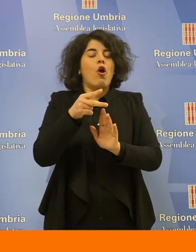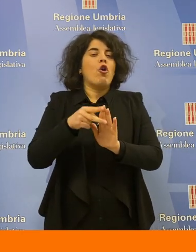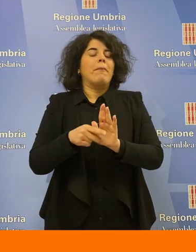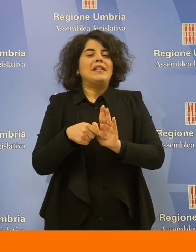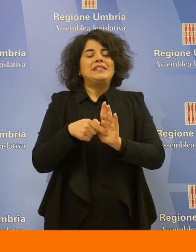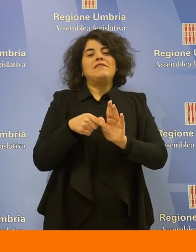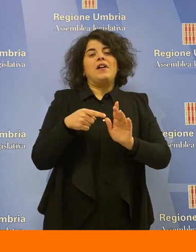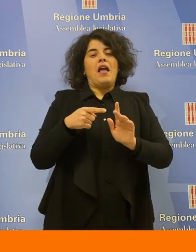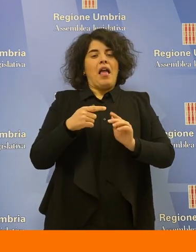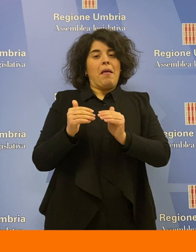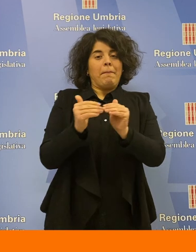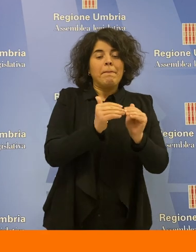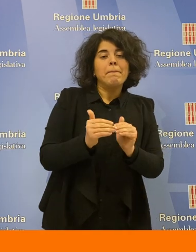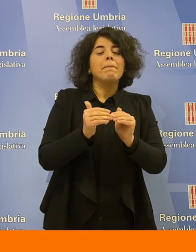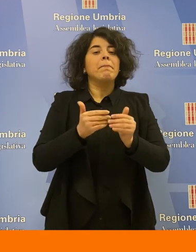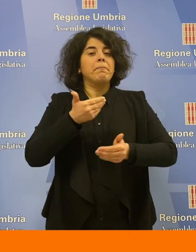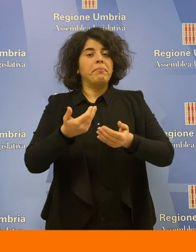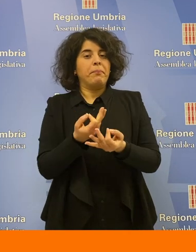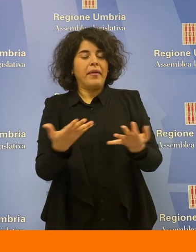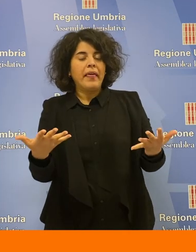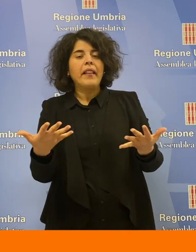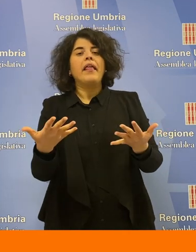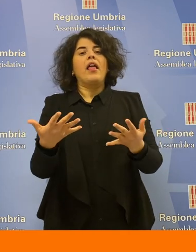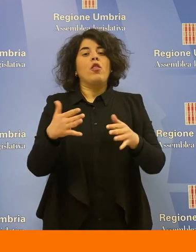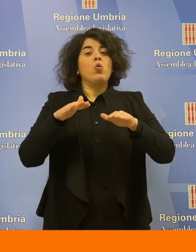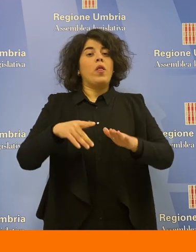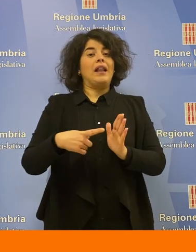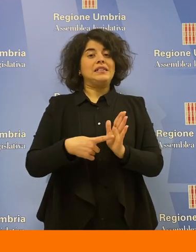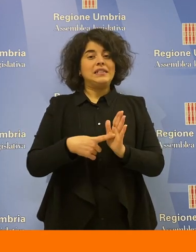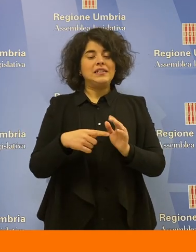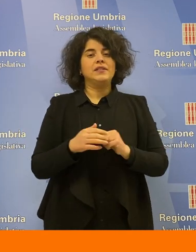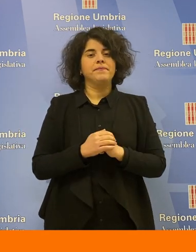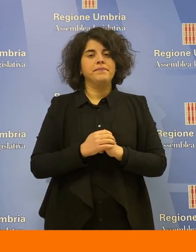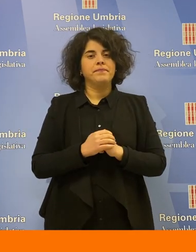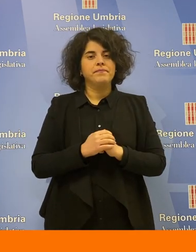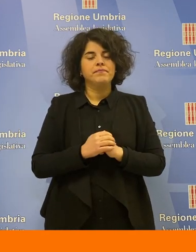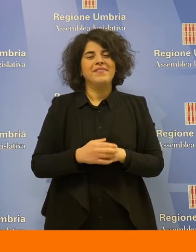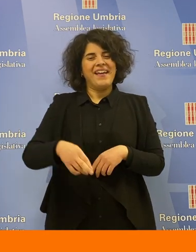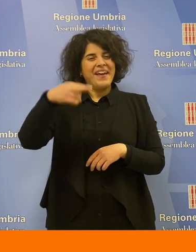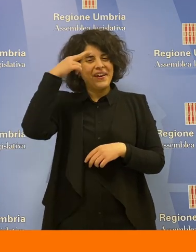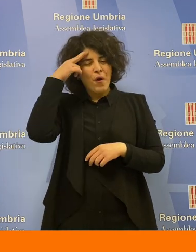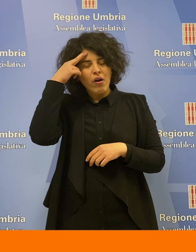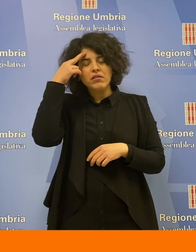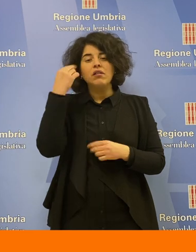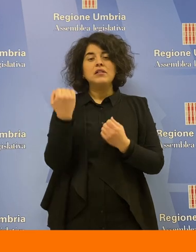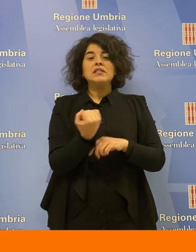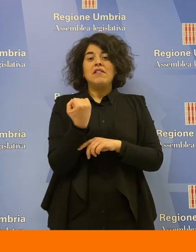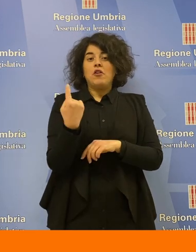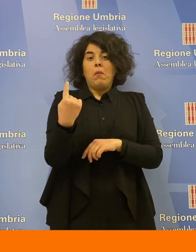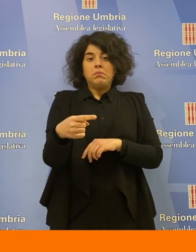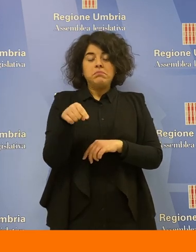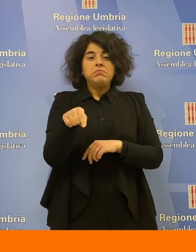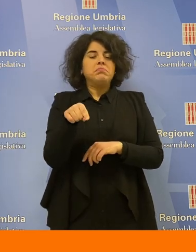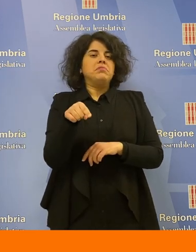Io ricordo anche che questo è un servizio gratuito che la regione Umbria mette a disposizione